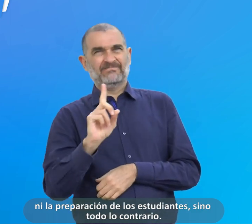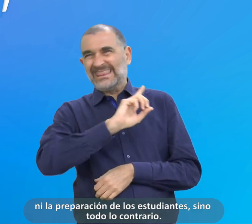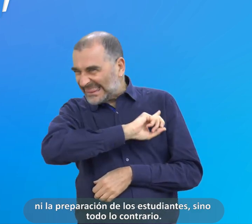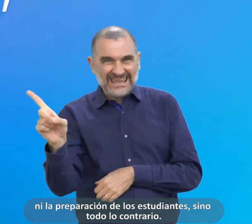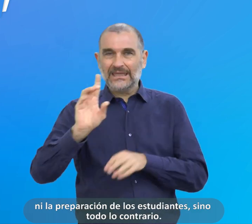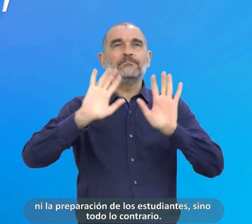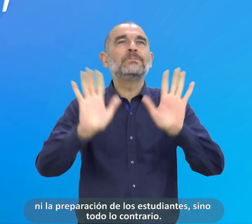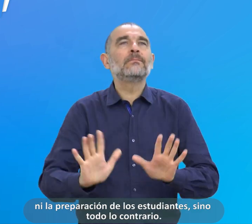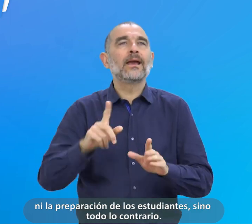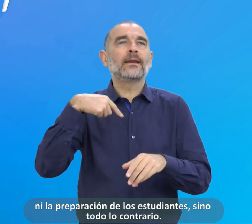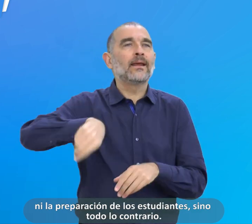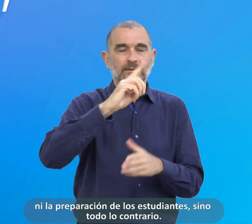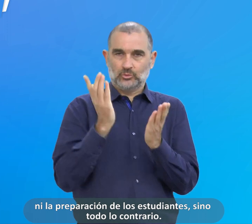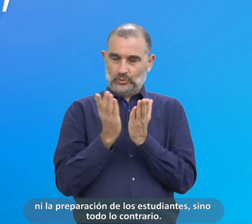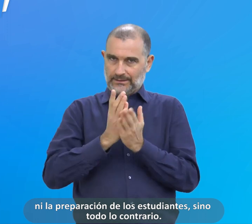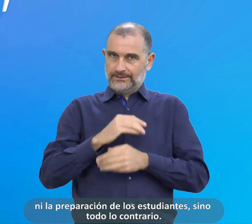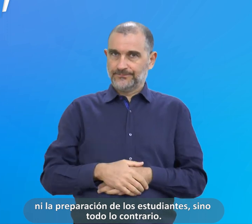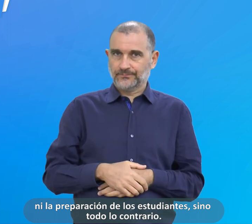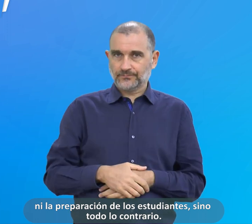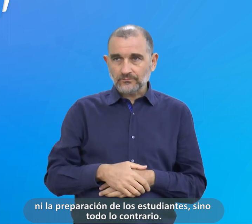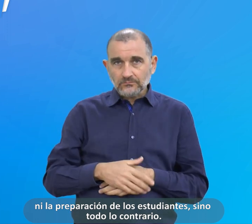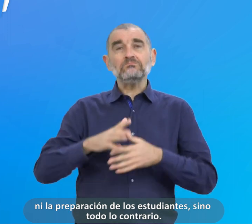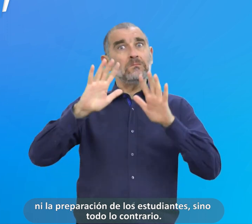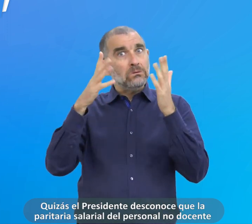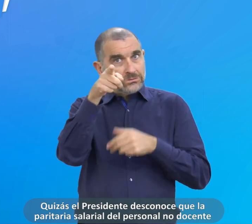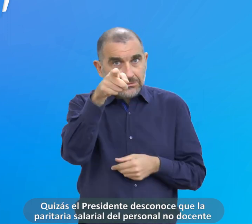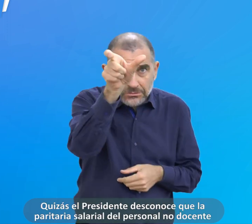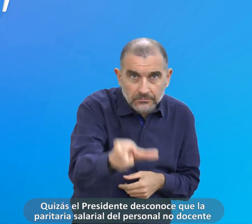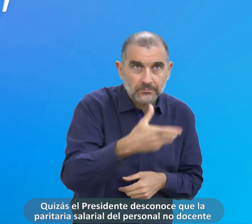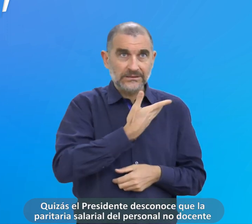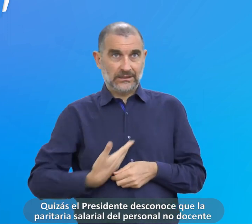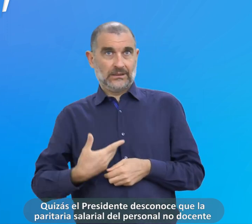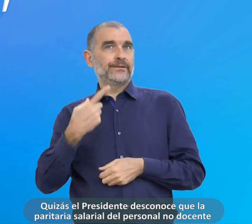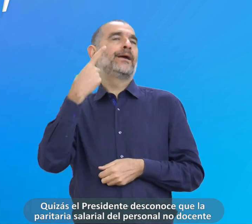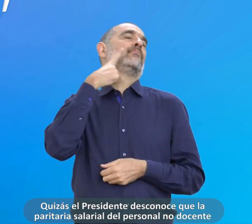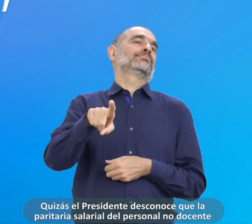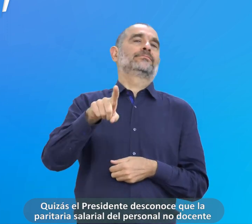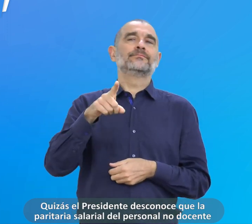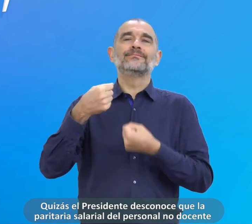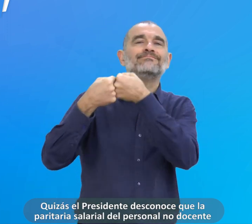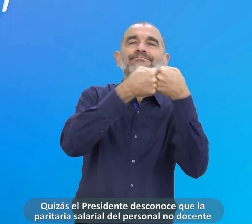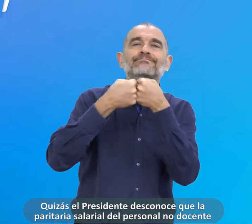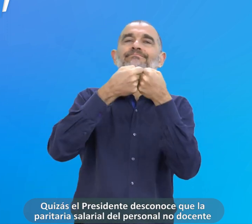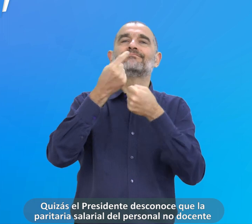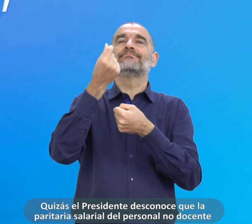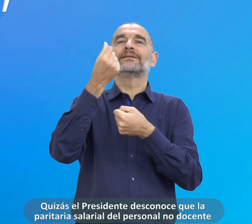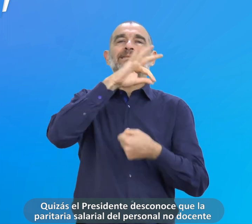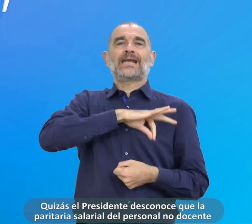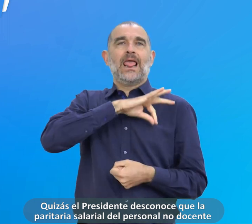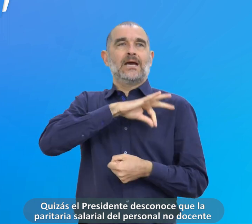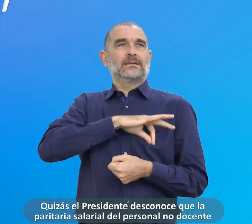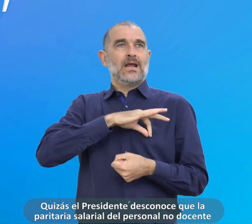ni la preparación de los estudiantes, sino todo lo contrario. Quizás el presidente desconoce que